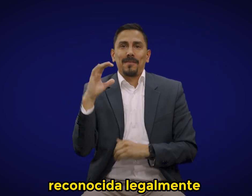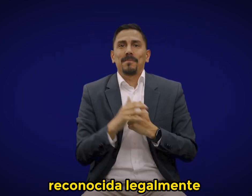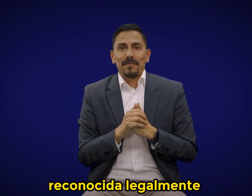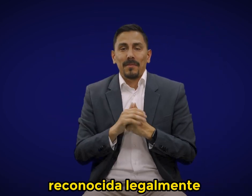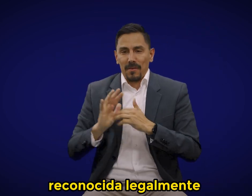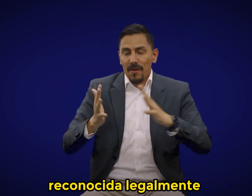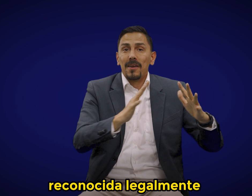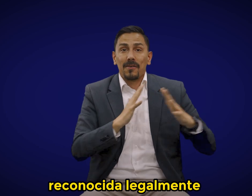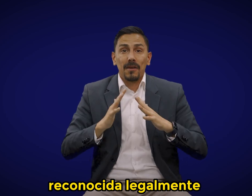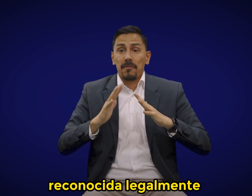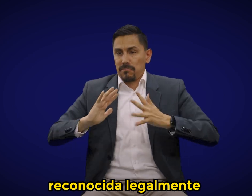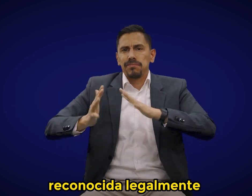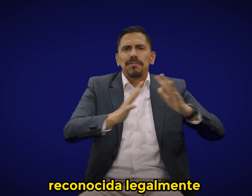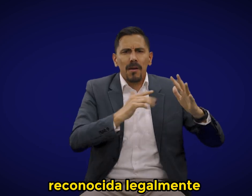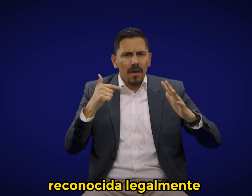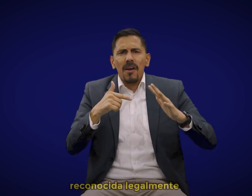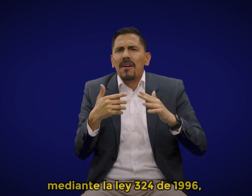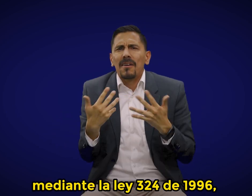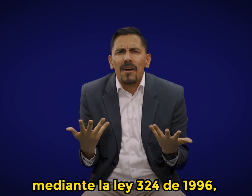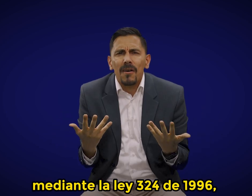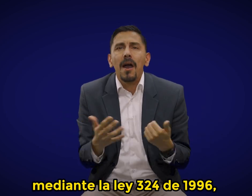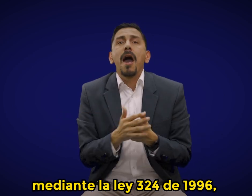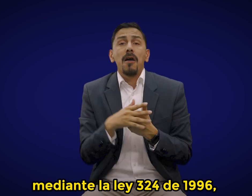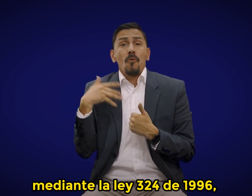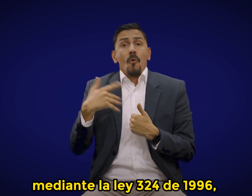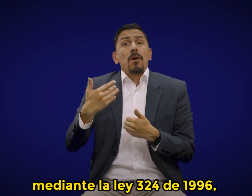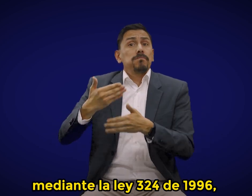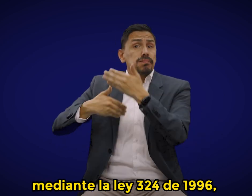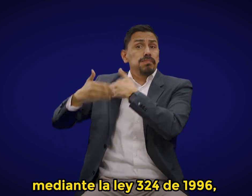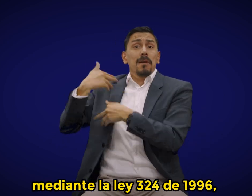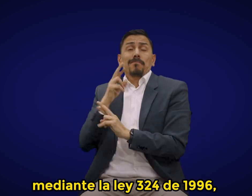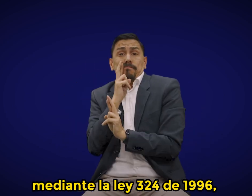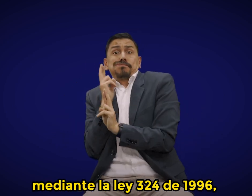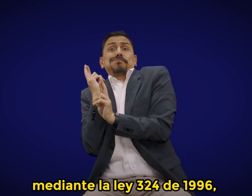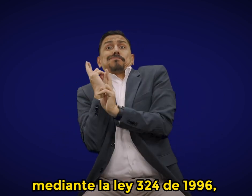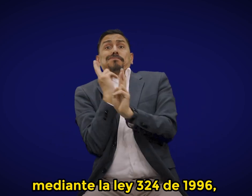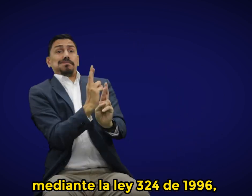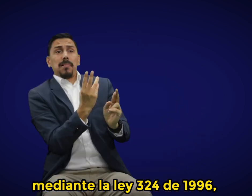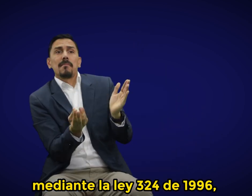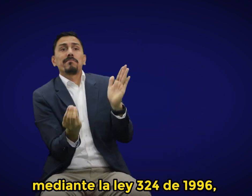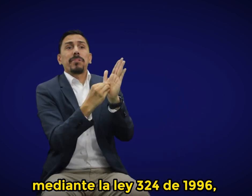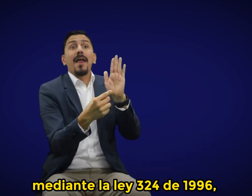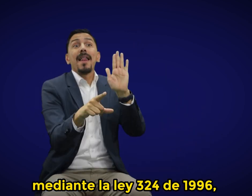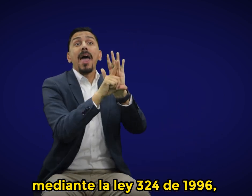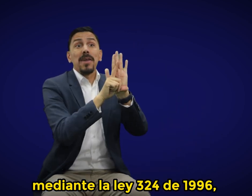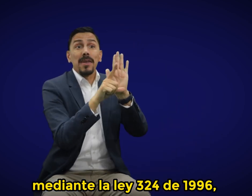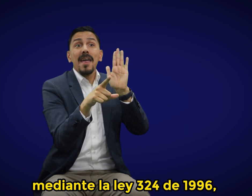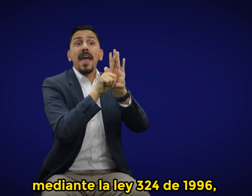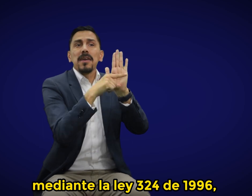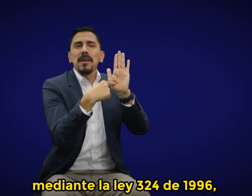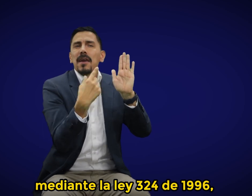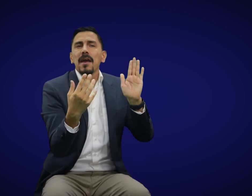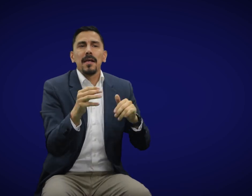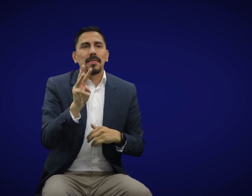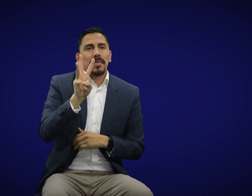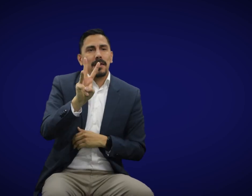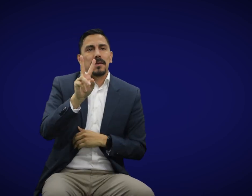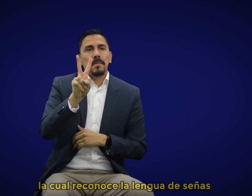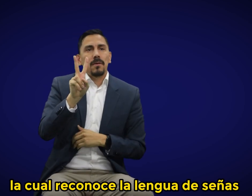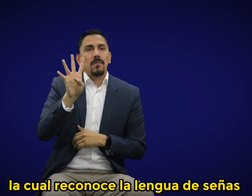legalmente mediante la Ley 324 de 1996, la